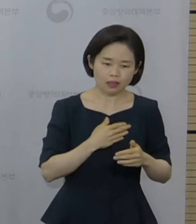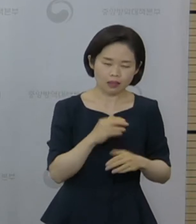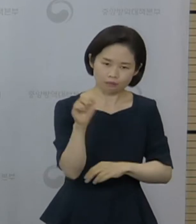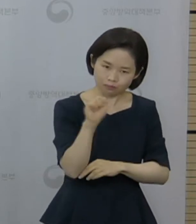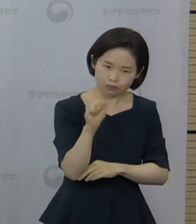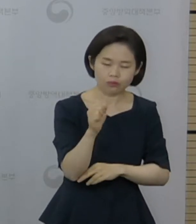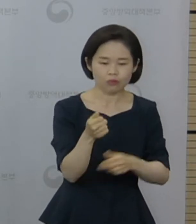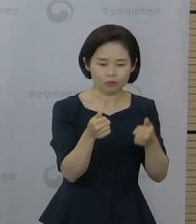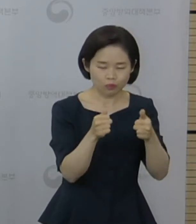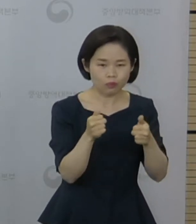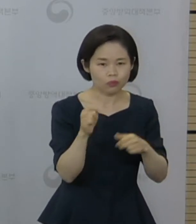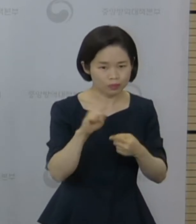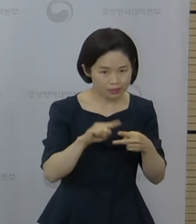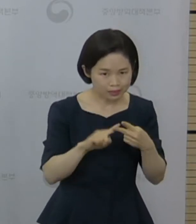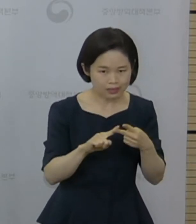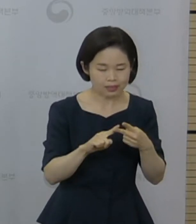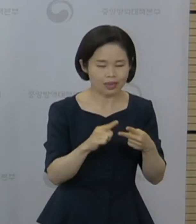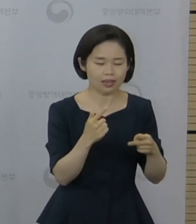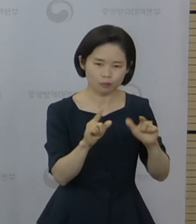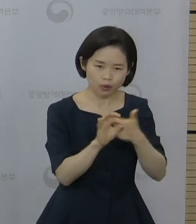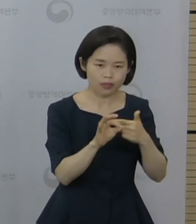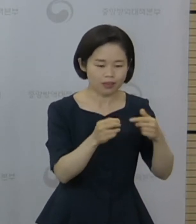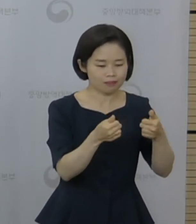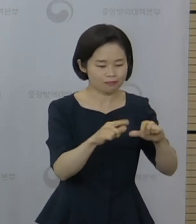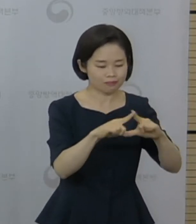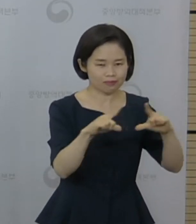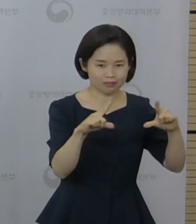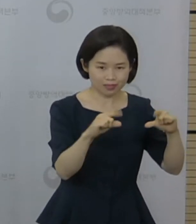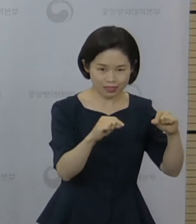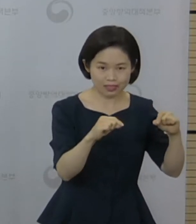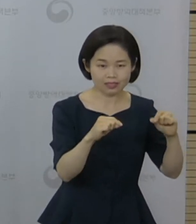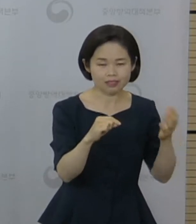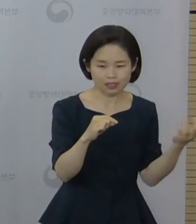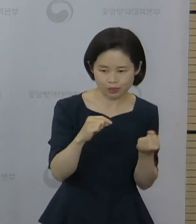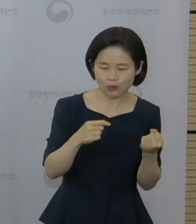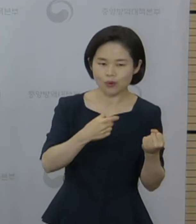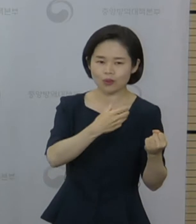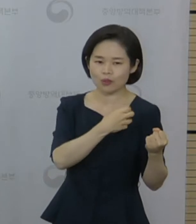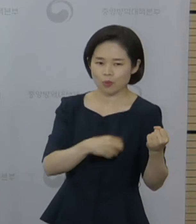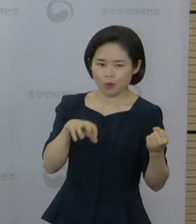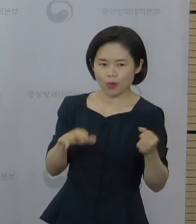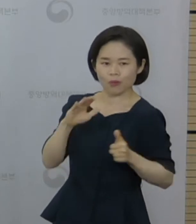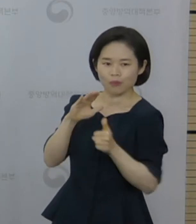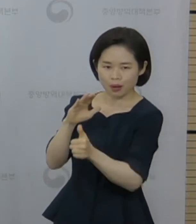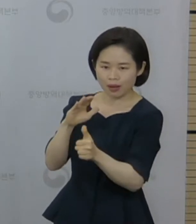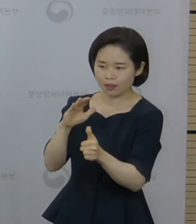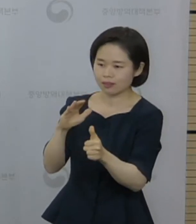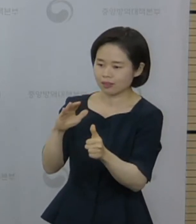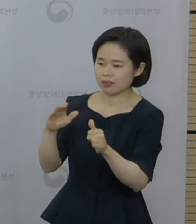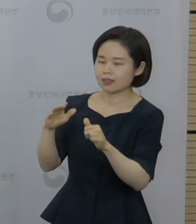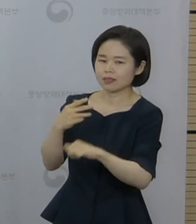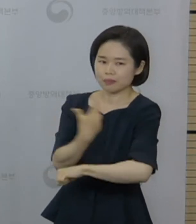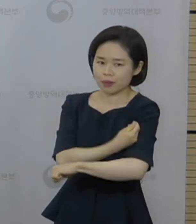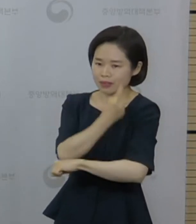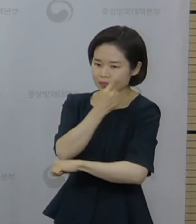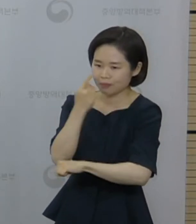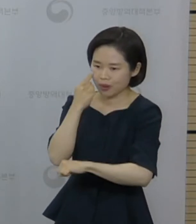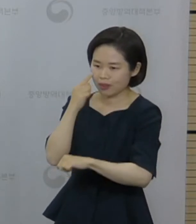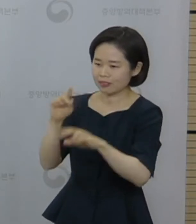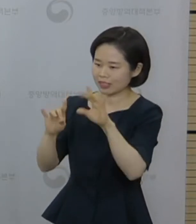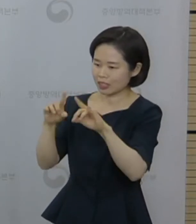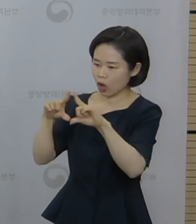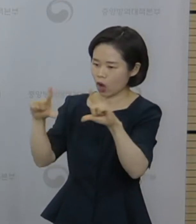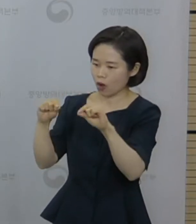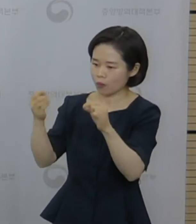읍면동 주민센터를 방문하시면 신분증 뒷면에 스티커를 부착하실 수 있습니다. 주민등록증 등에